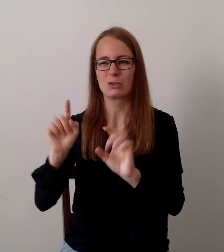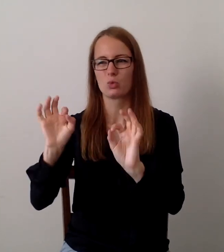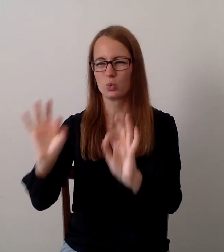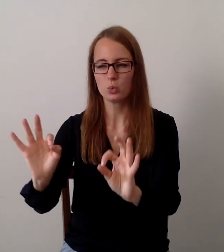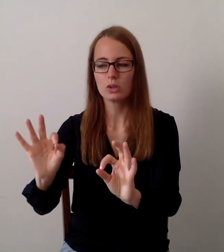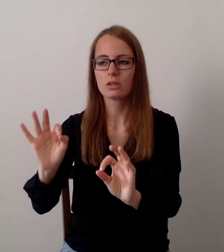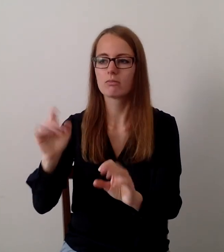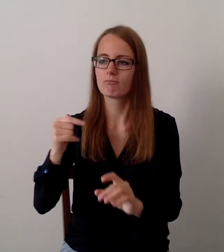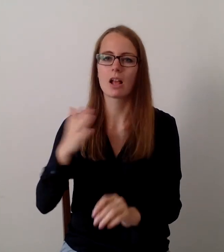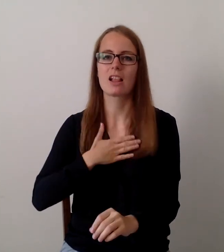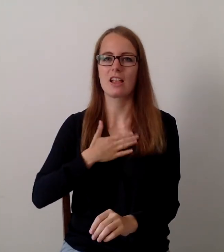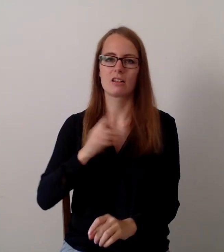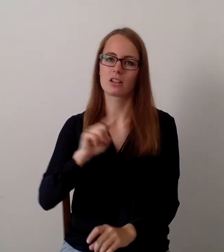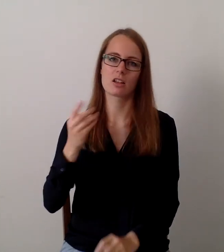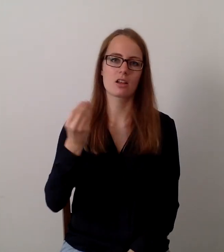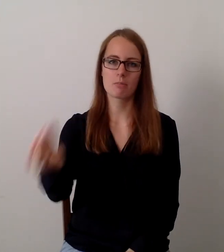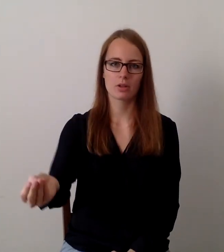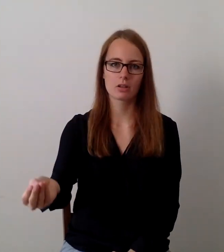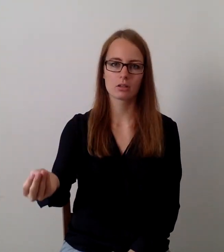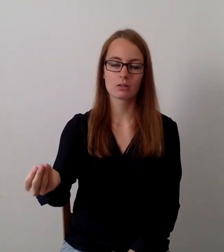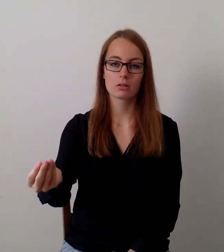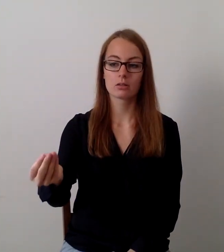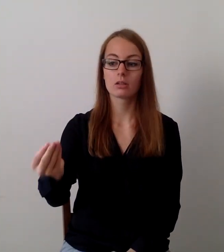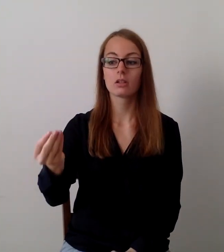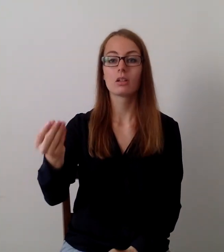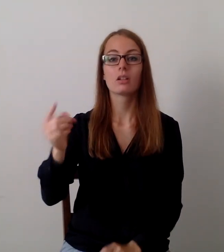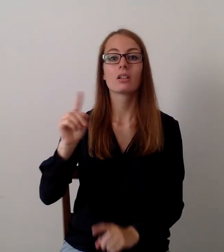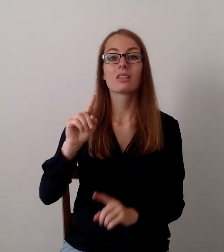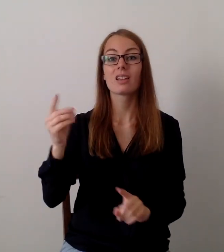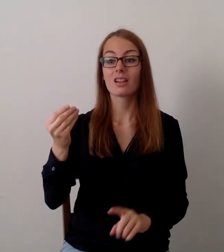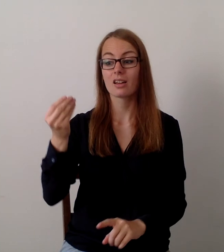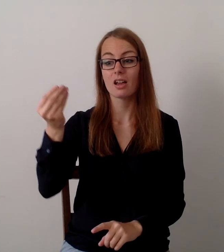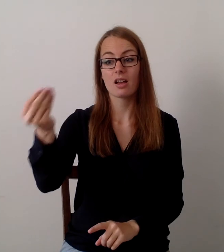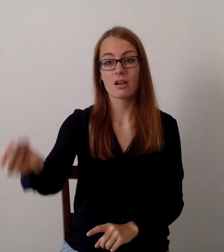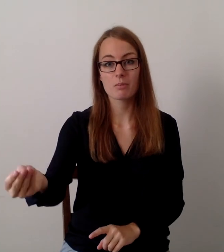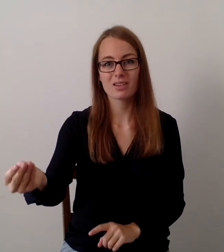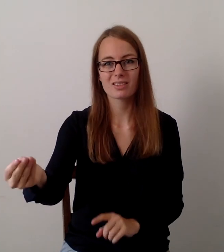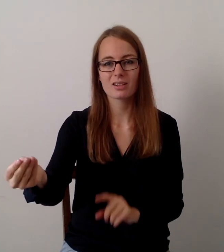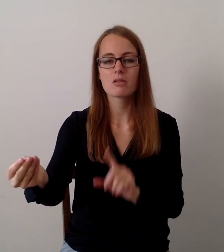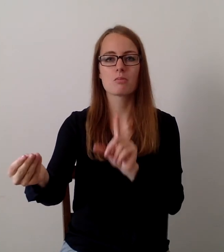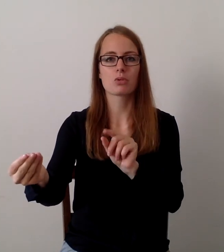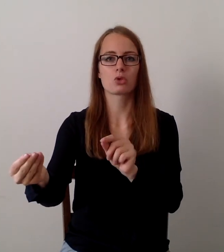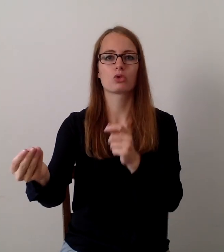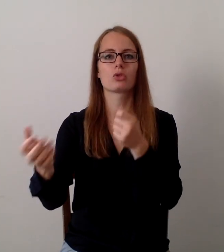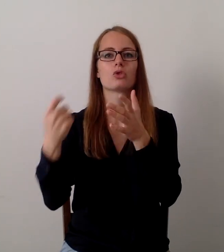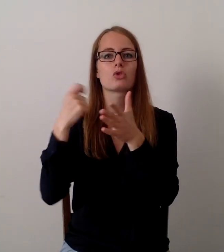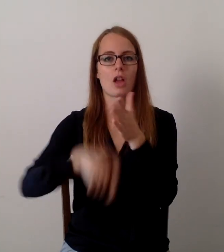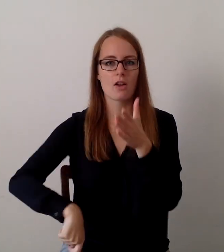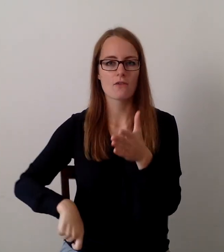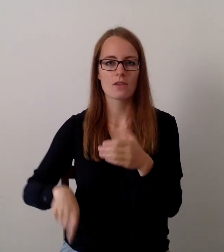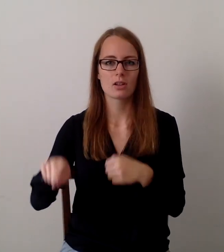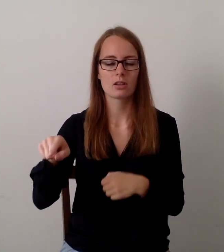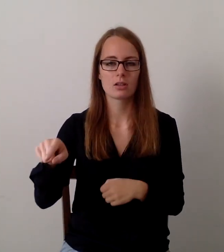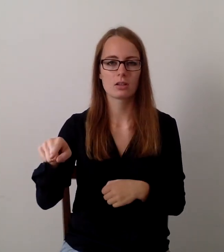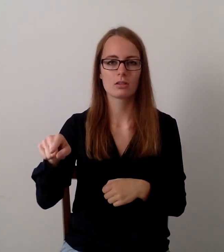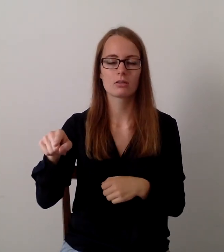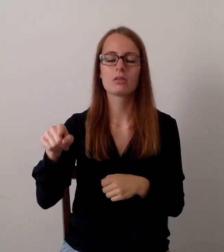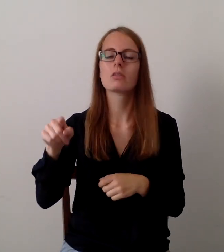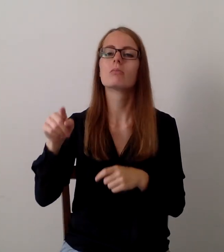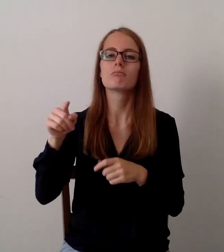dann bleibt das Leckchen weg. Und das Wegbleiben vom Leckchen ist eigentlich gleich an Bestrafung. Das Vorenthalten von einer zu